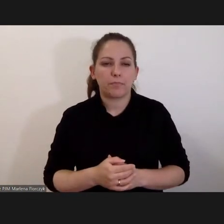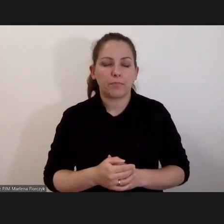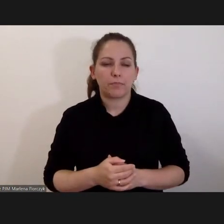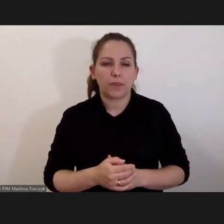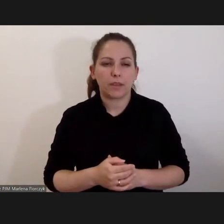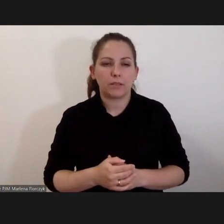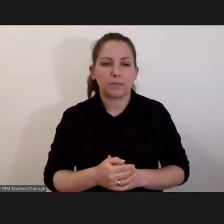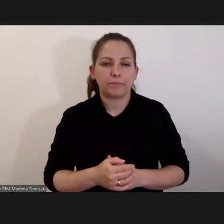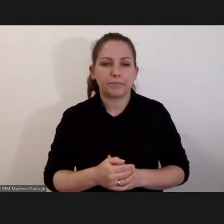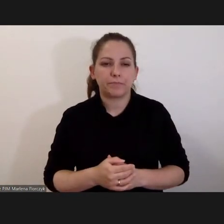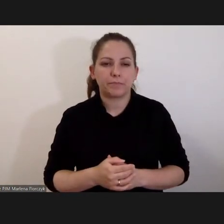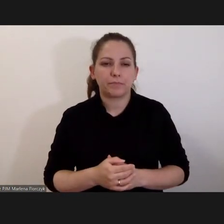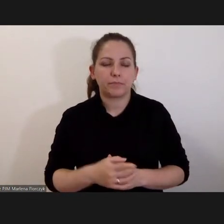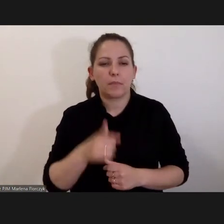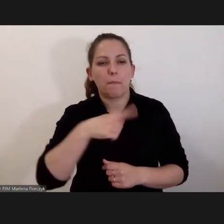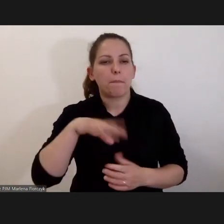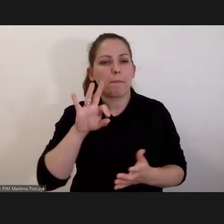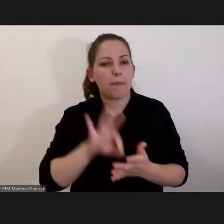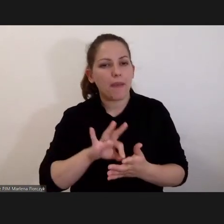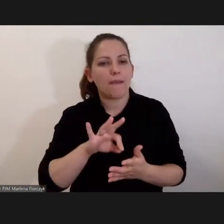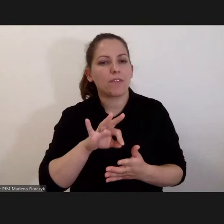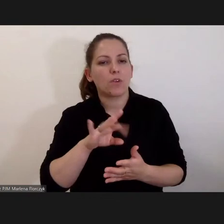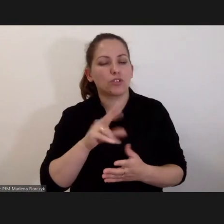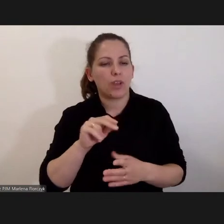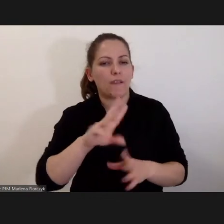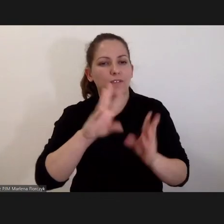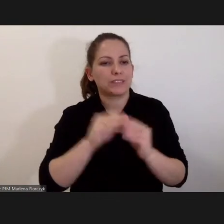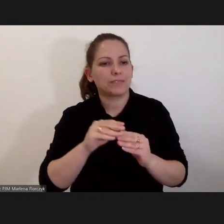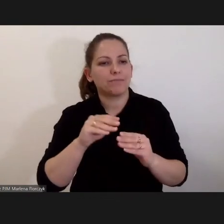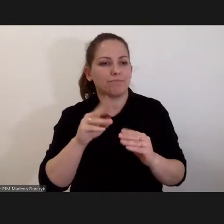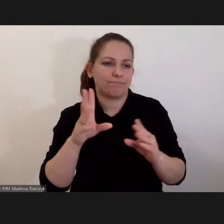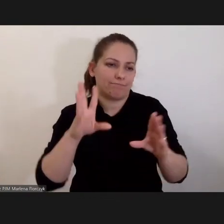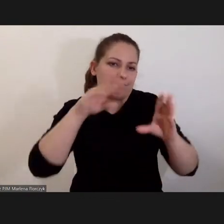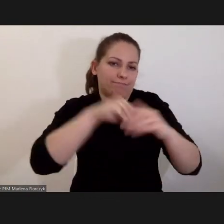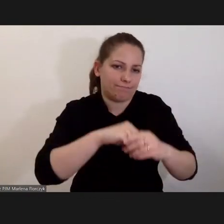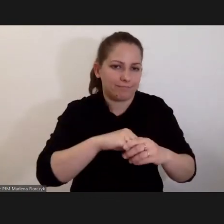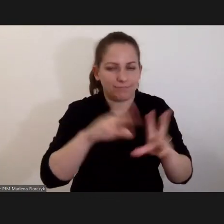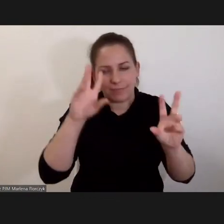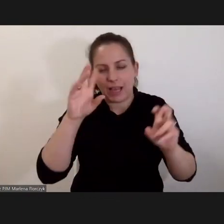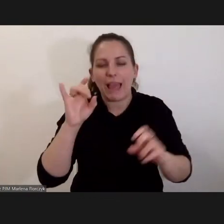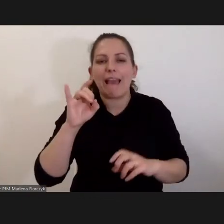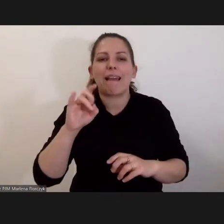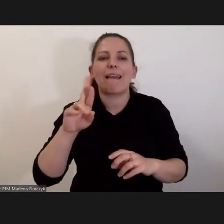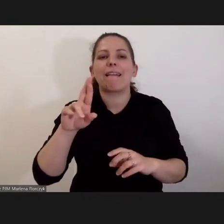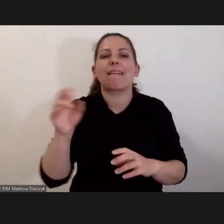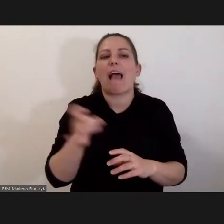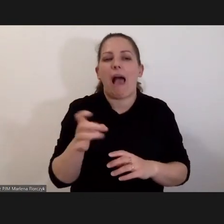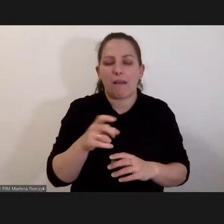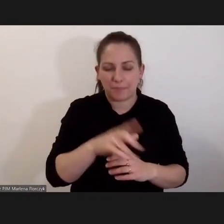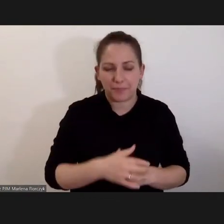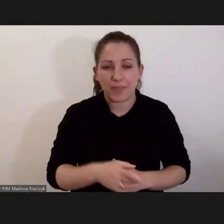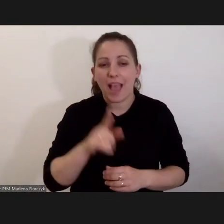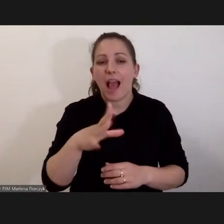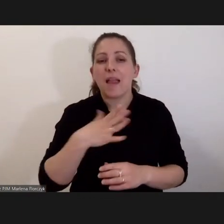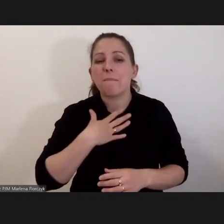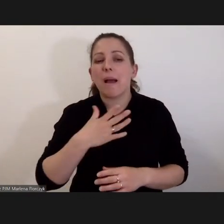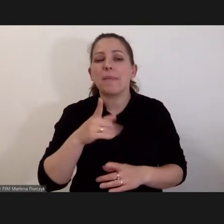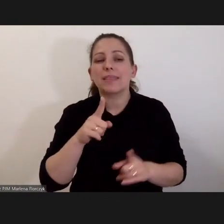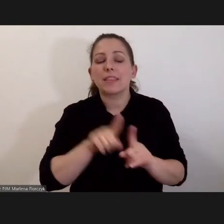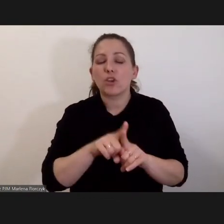iżbyśmy mieli pewność, że wielcy gracze przystąpią do gry, jeżeli mówimy o graczach. Natomiast mamy bardzo